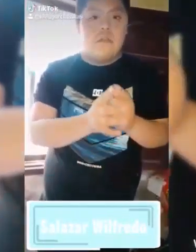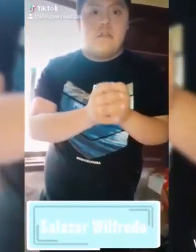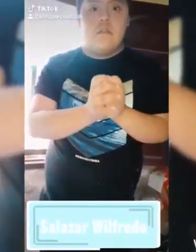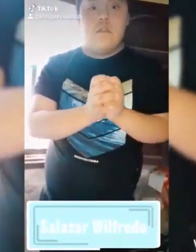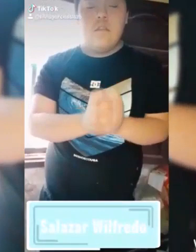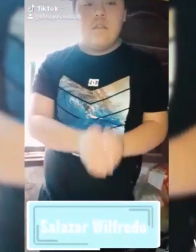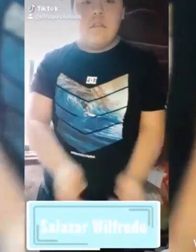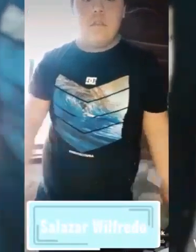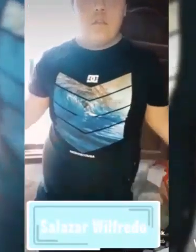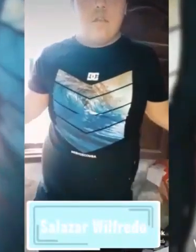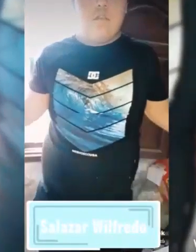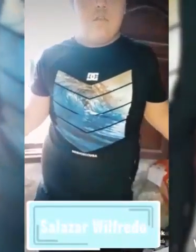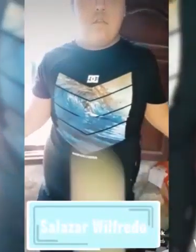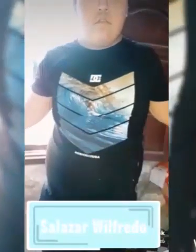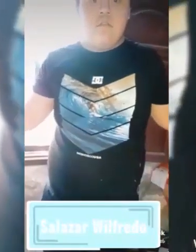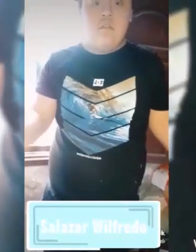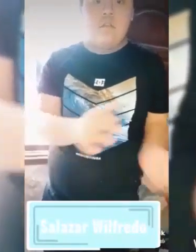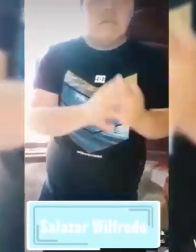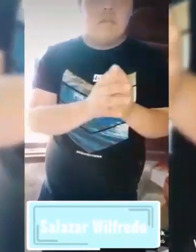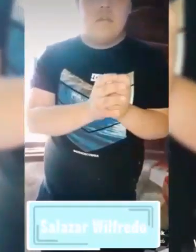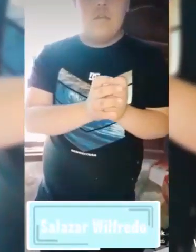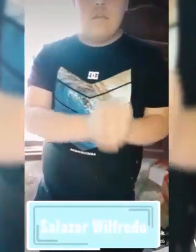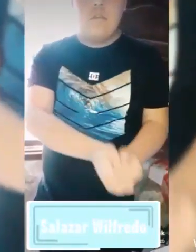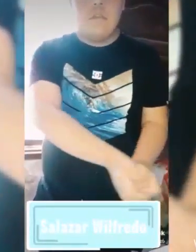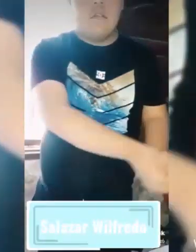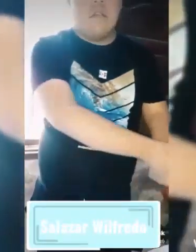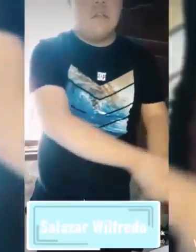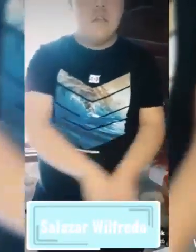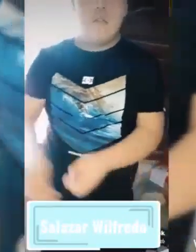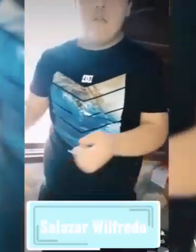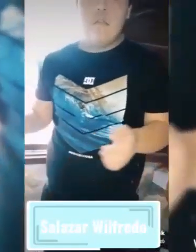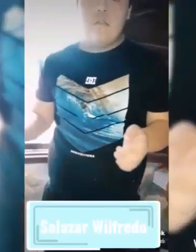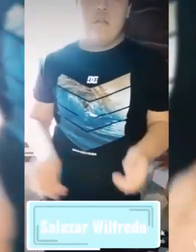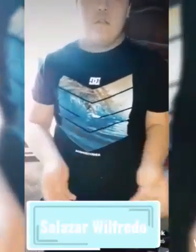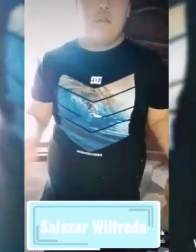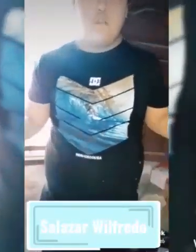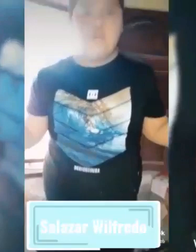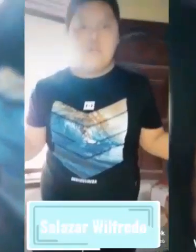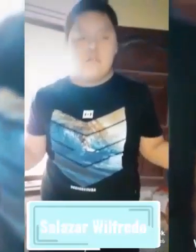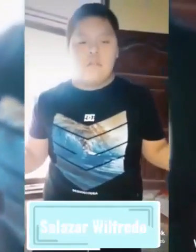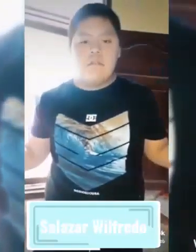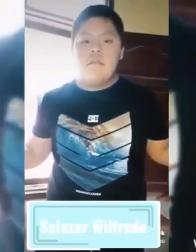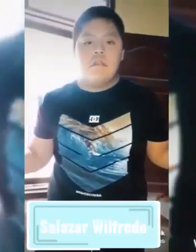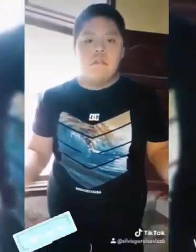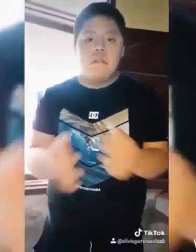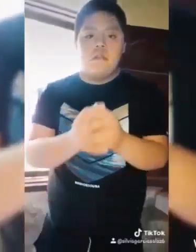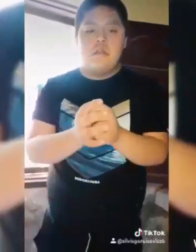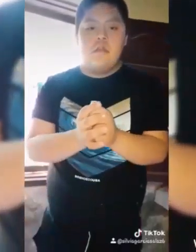Habremos hecho un puente que unirá Mi puerta